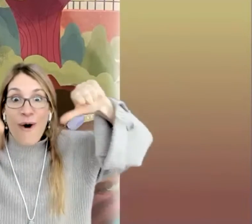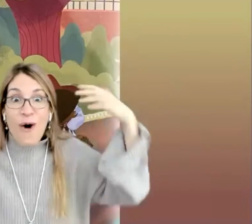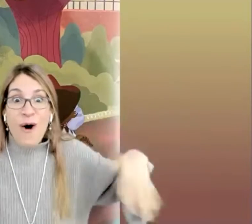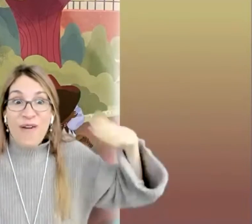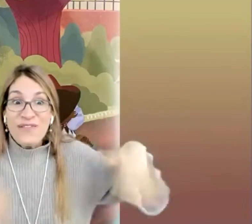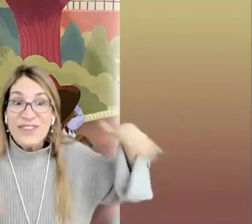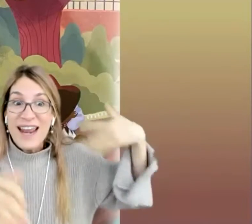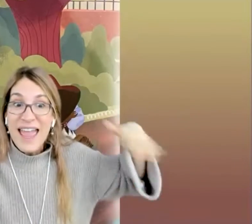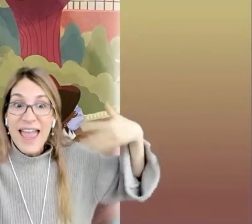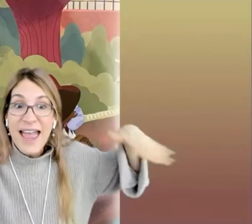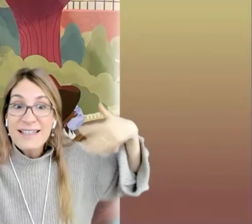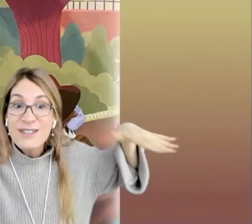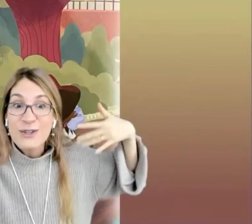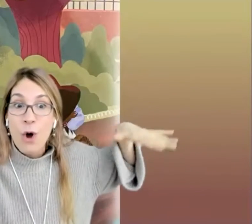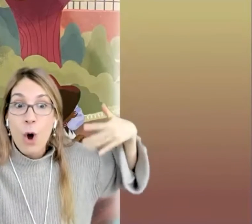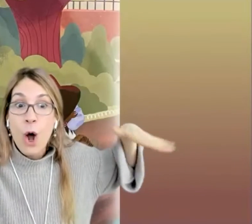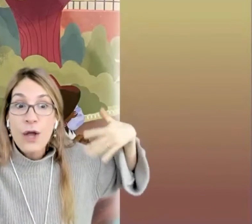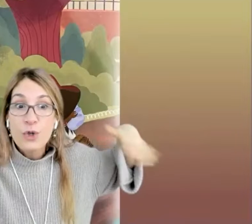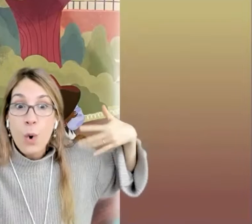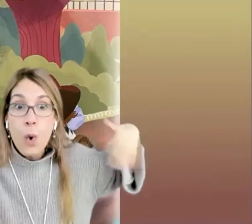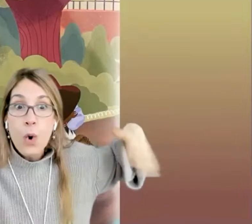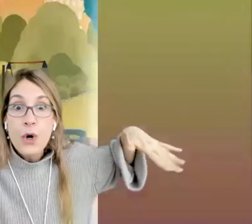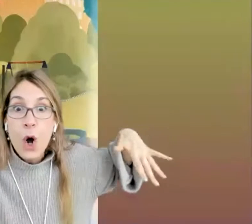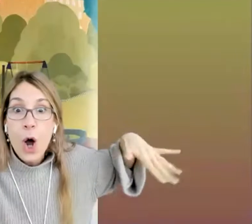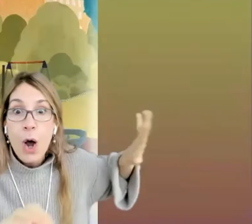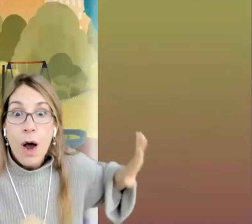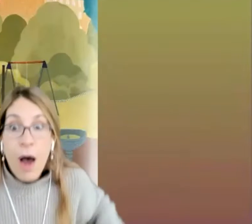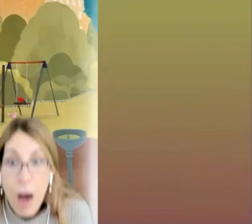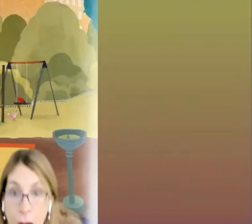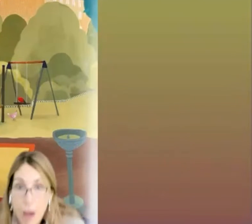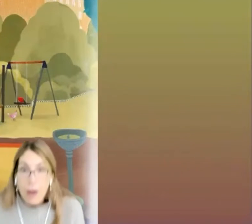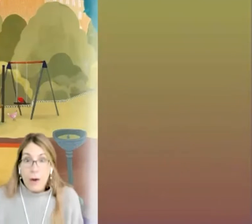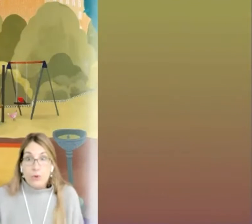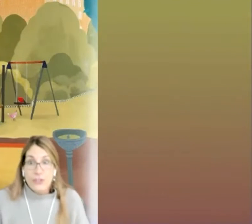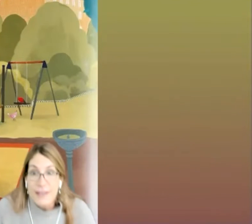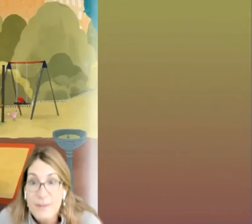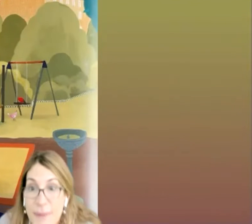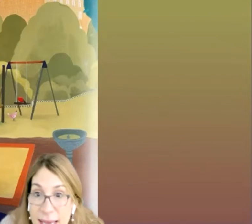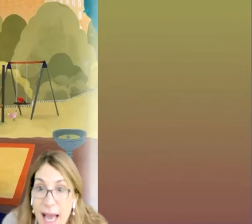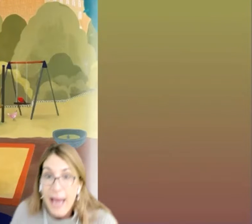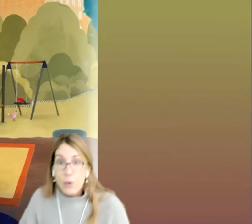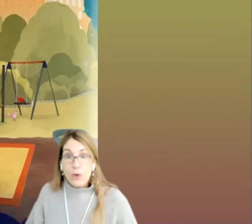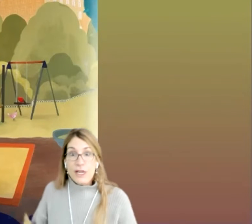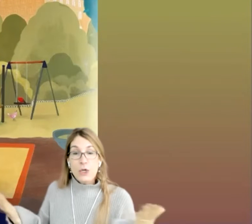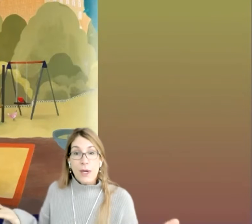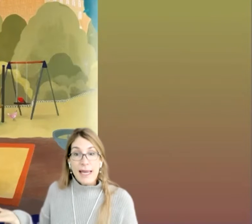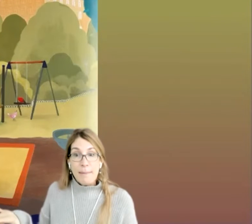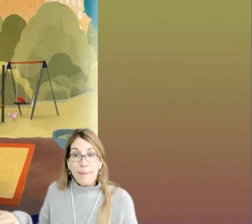¡Oh! ¡Tres, dos, uno! ¡Oh! ¿Algún niño en el